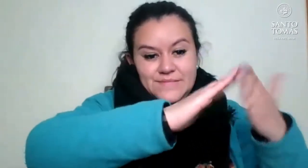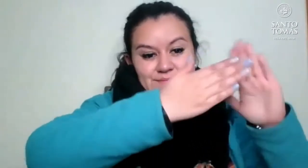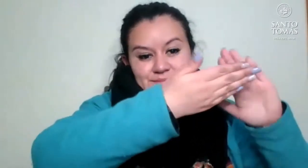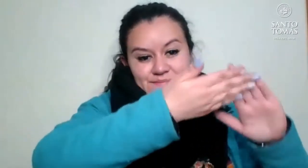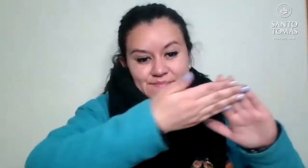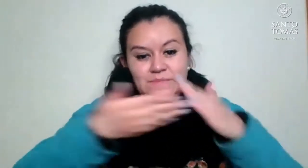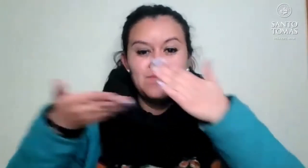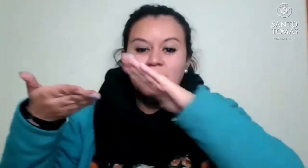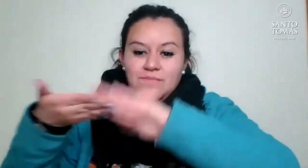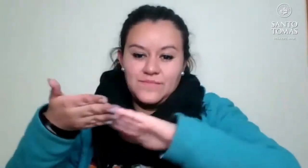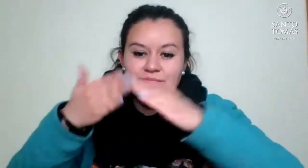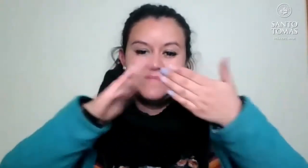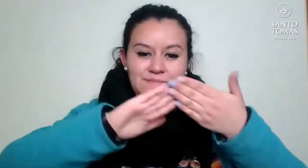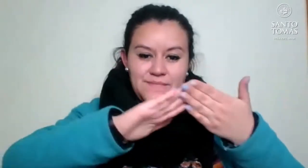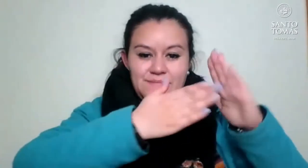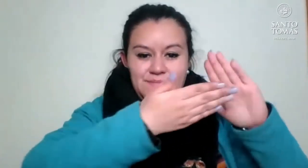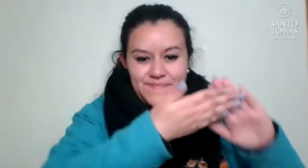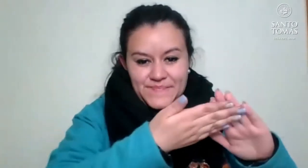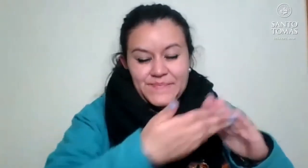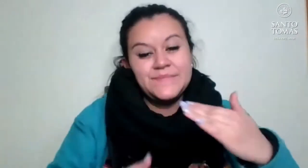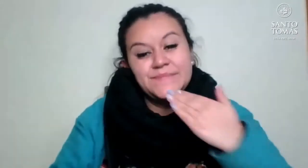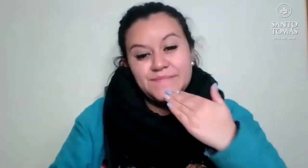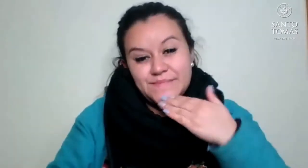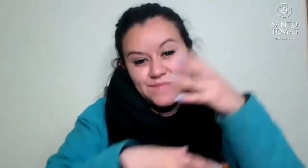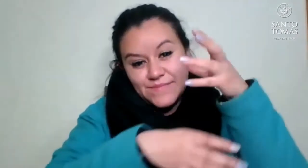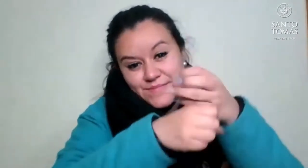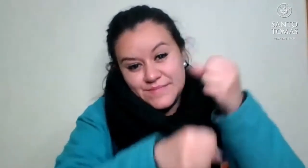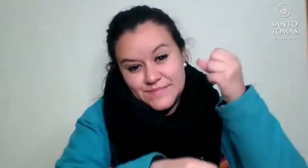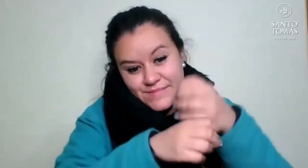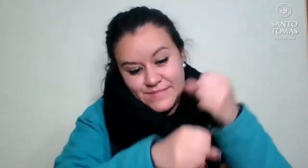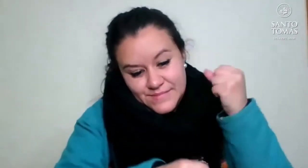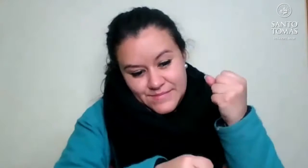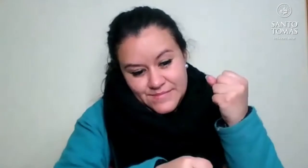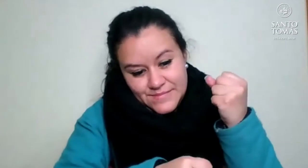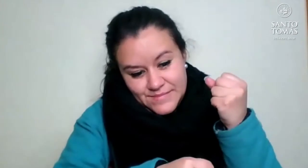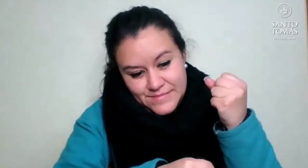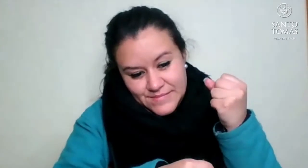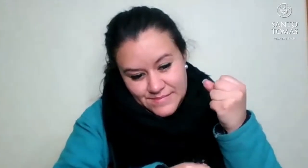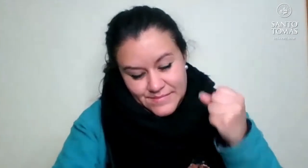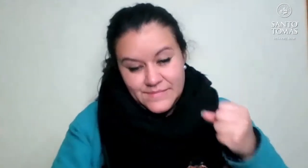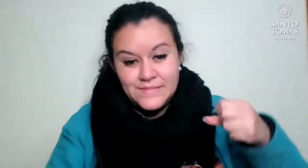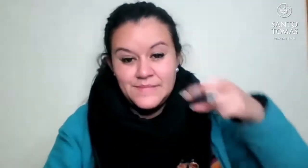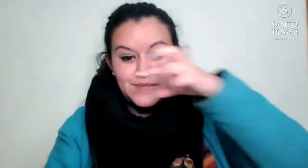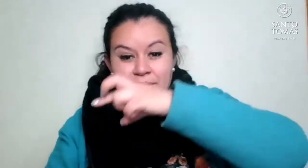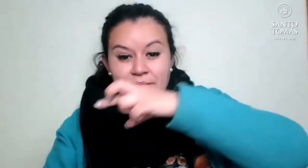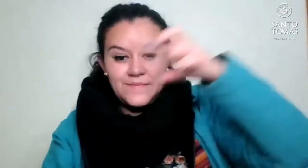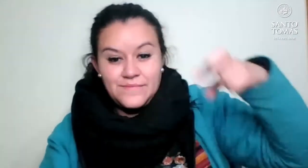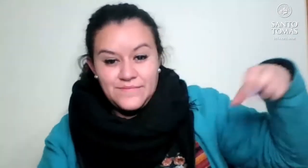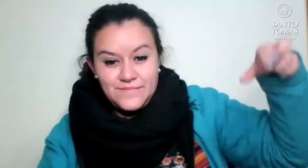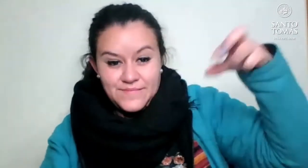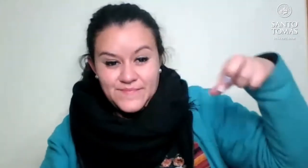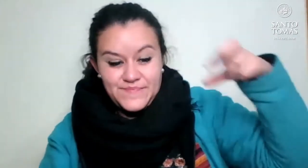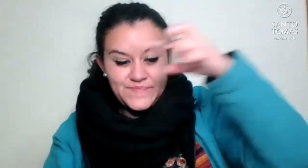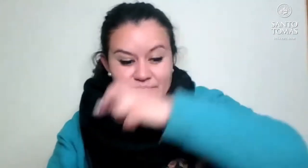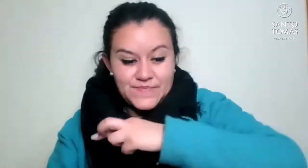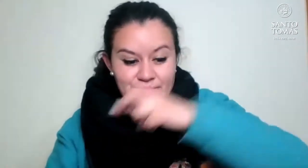Andes. Los Andes. Los Andes. Petorca.